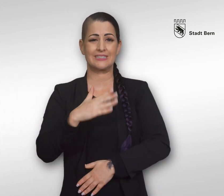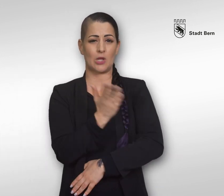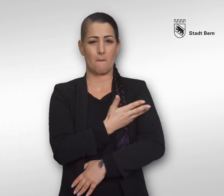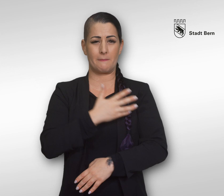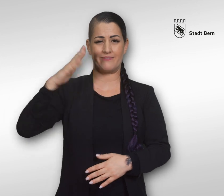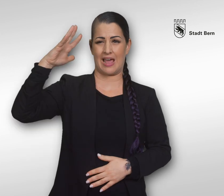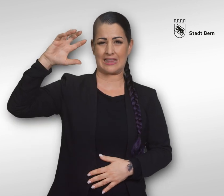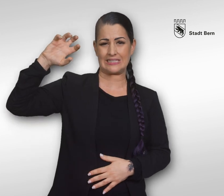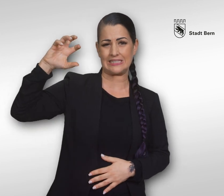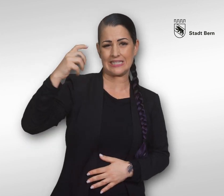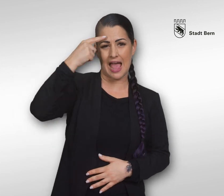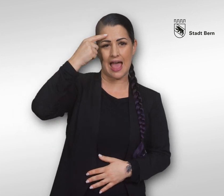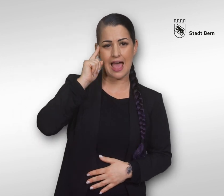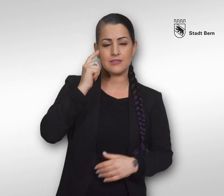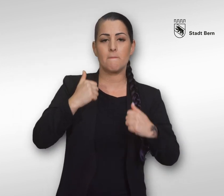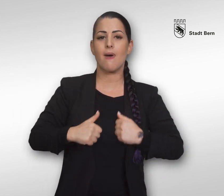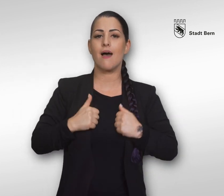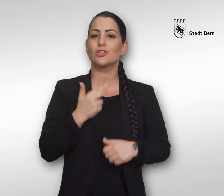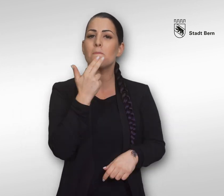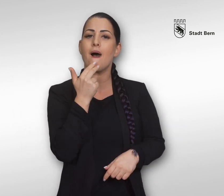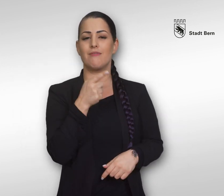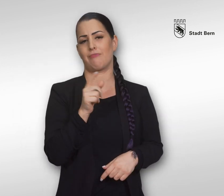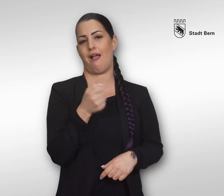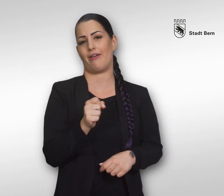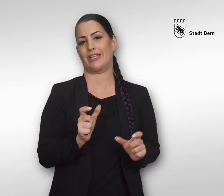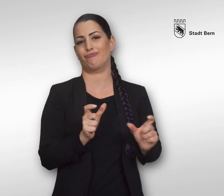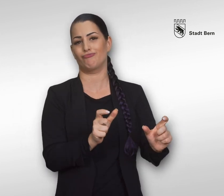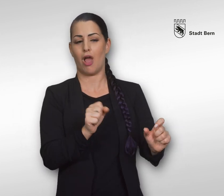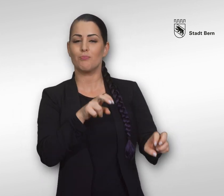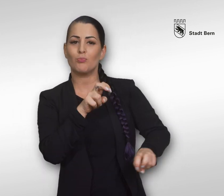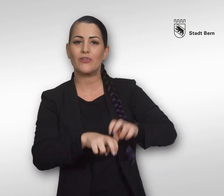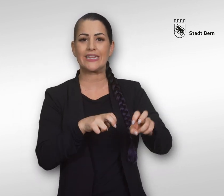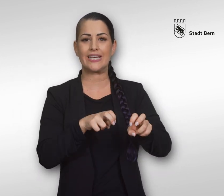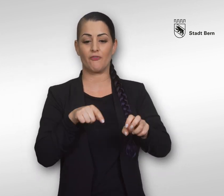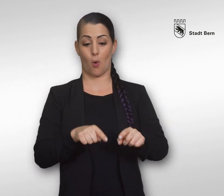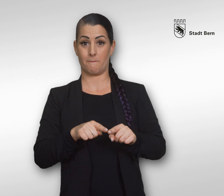Dem Badespaß bei heißem Sommerwetter steht also zwischen Thun und Bern nichts im Weg.